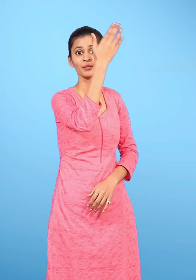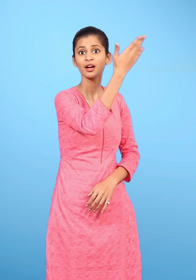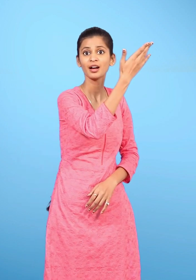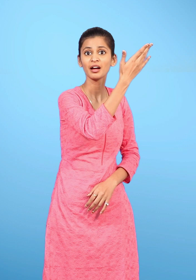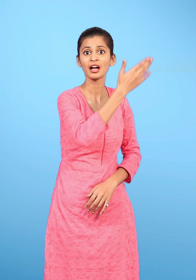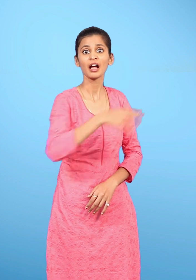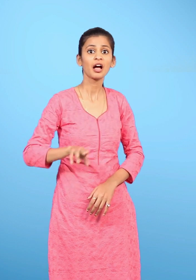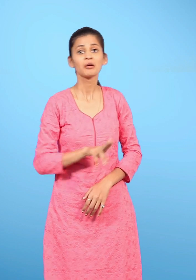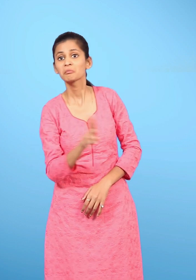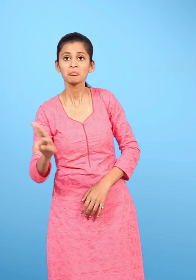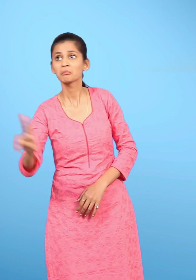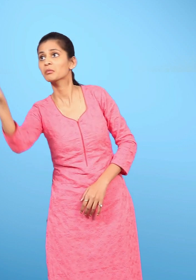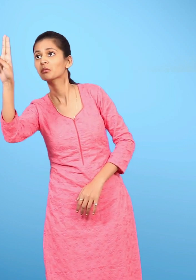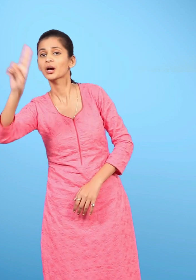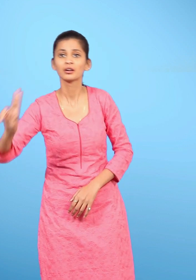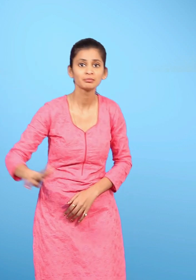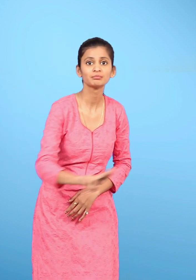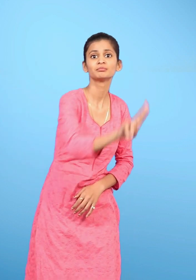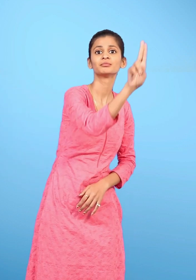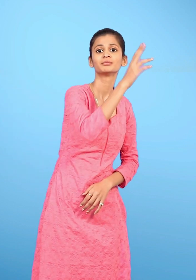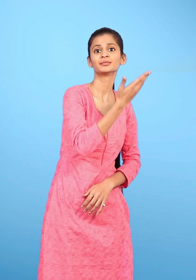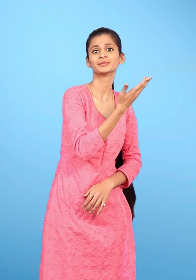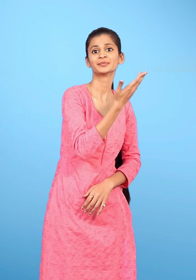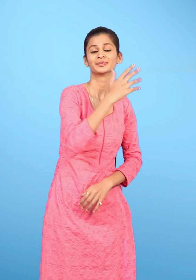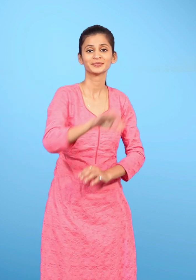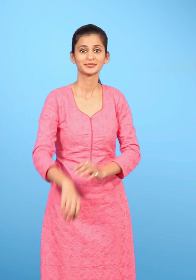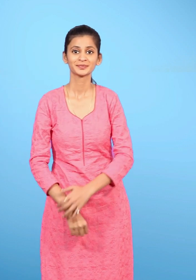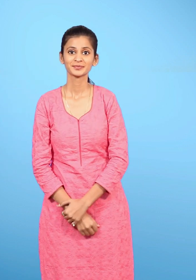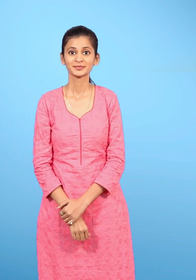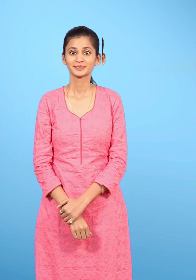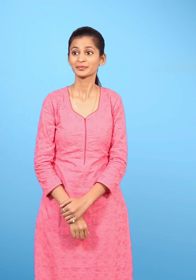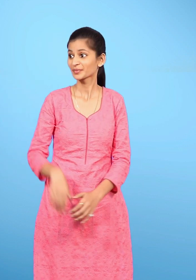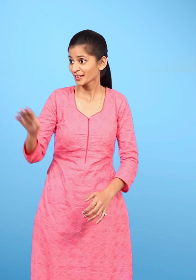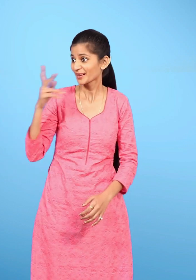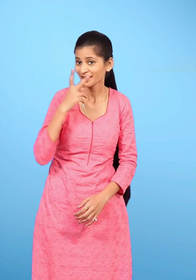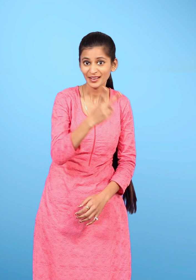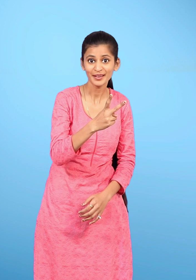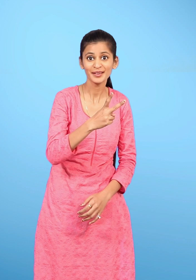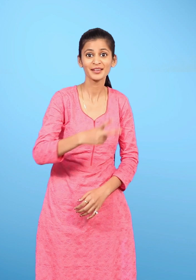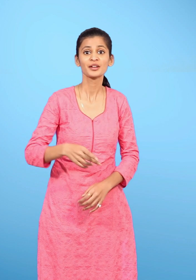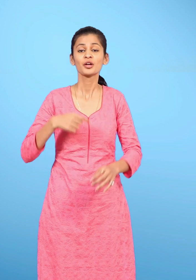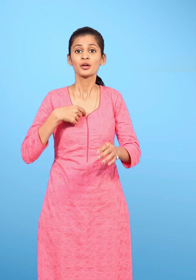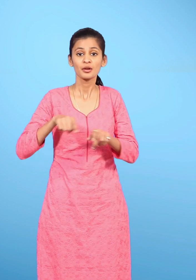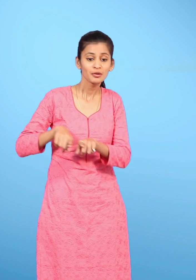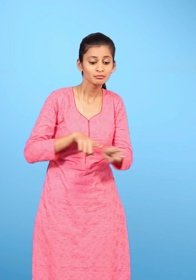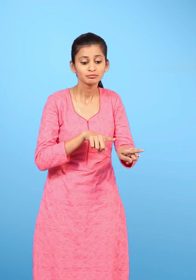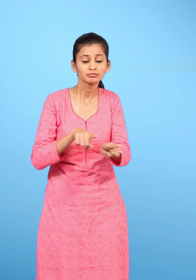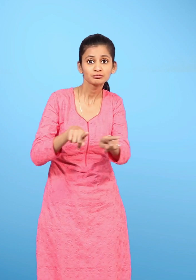चलती है जो गश्त लगाती अरे कतारें बांधे बांधे